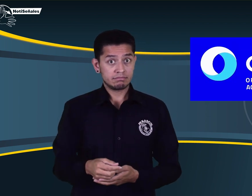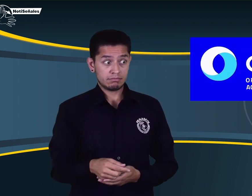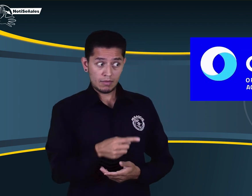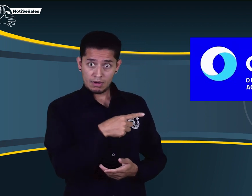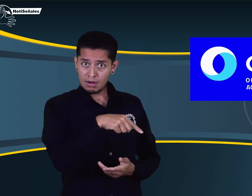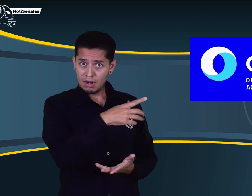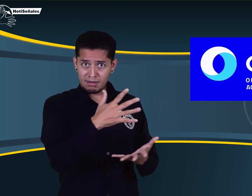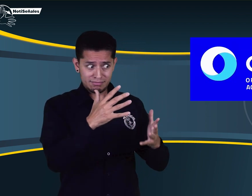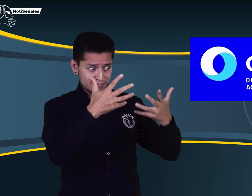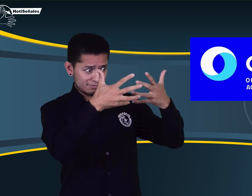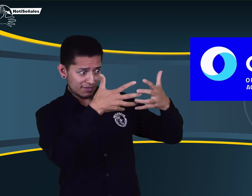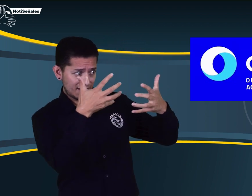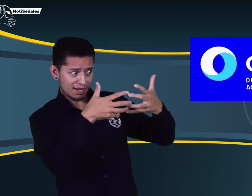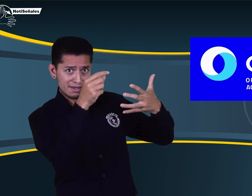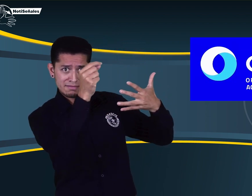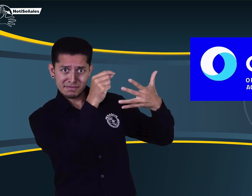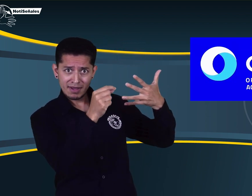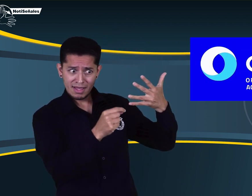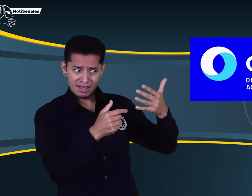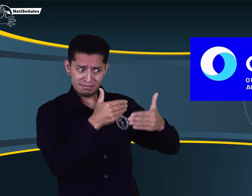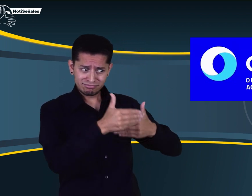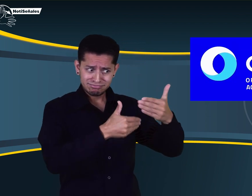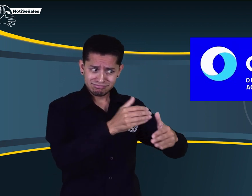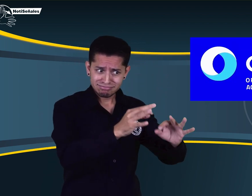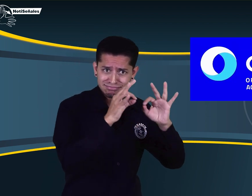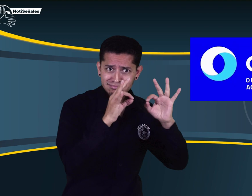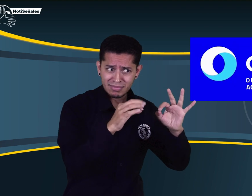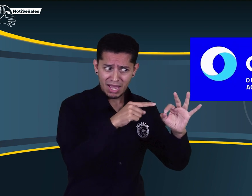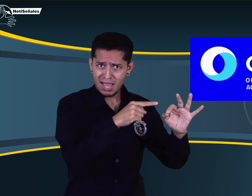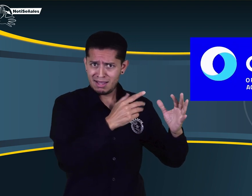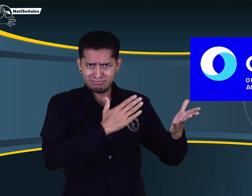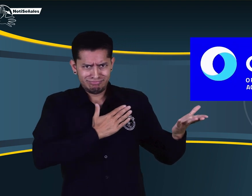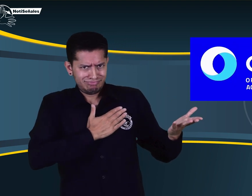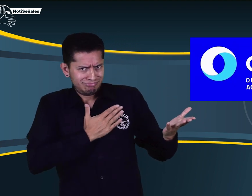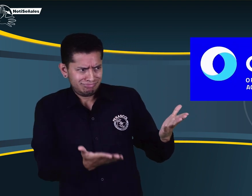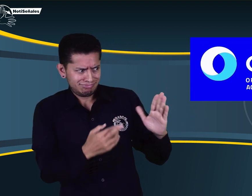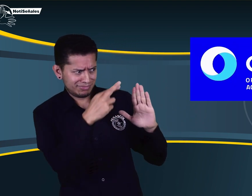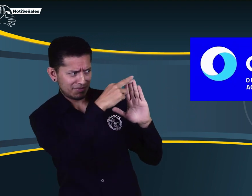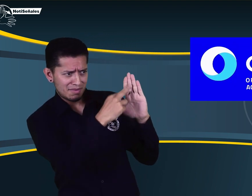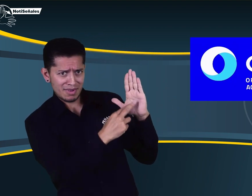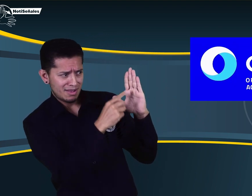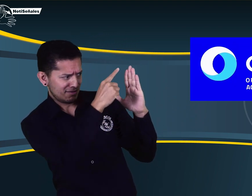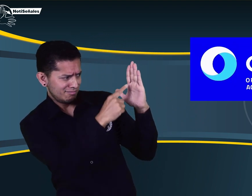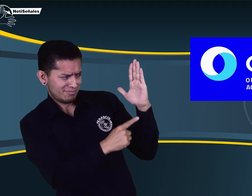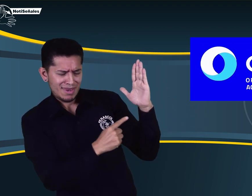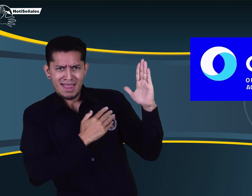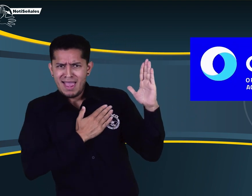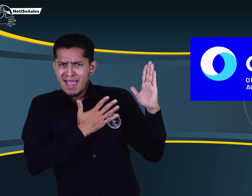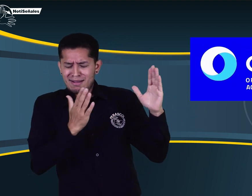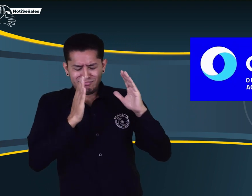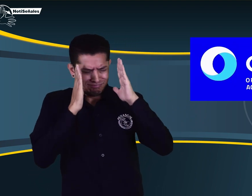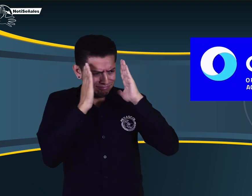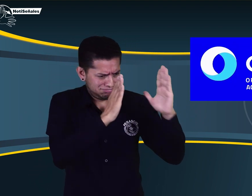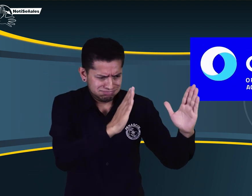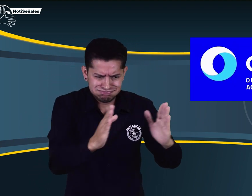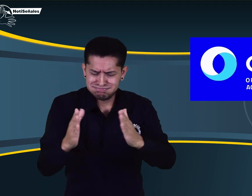en práctica la resolución. En respuesta, según el análisis de la UNAC, ellos están en toda disposición de validar el cumplimiento